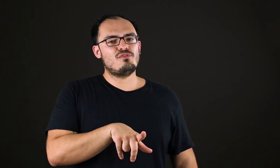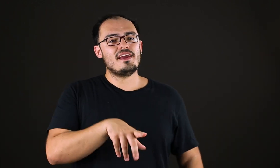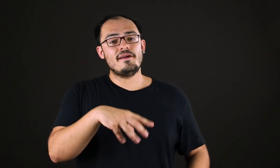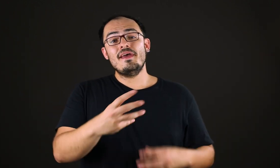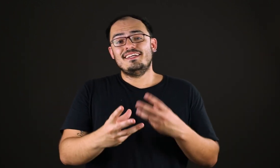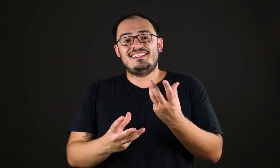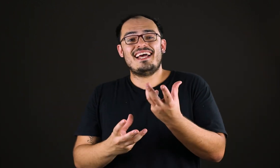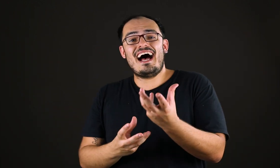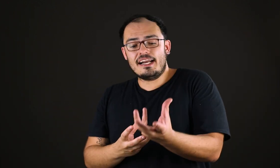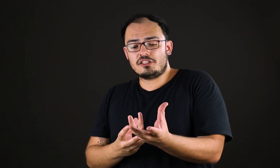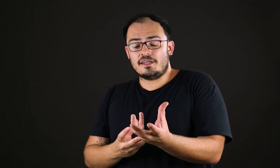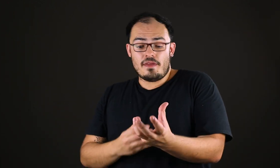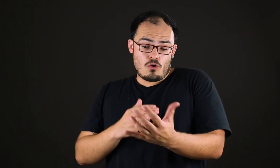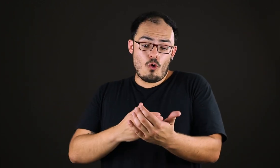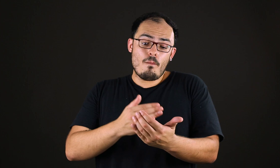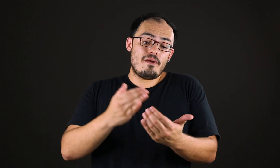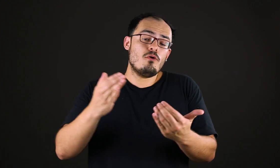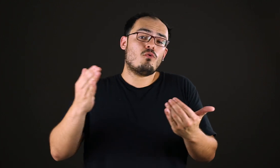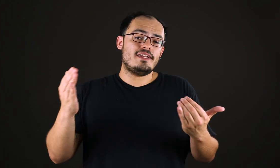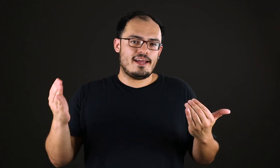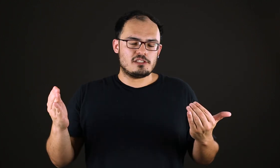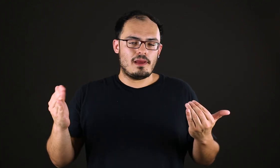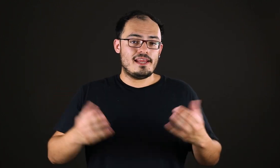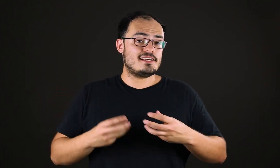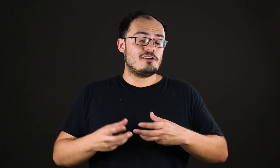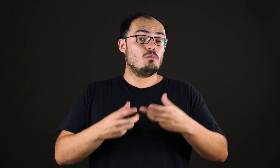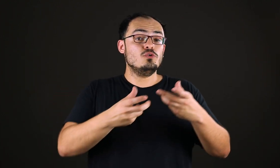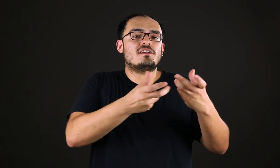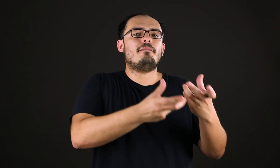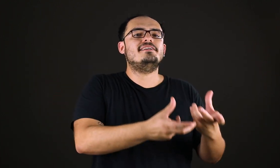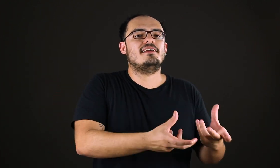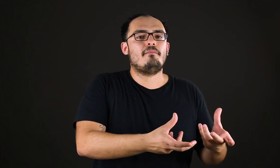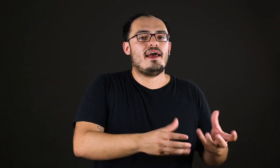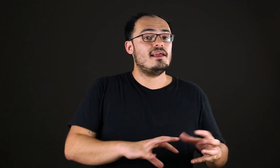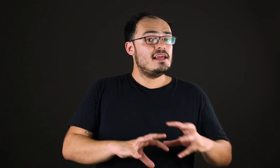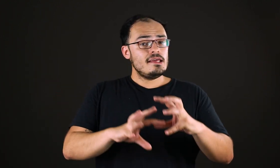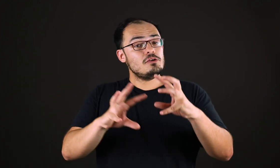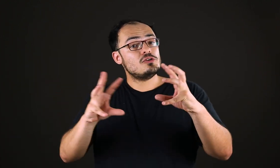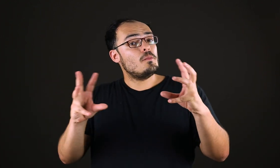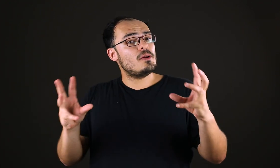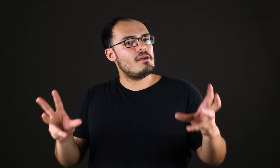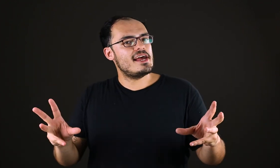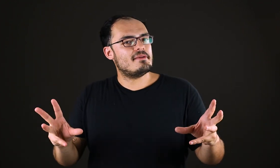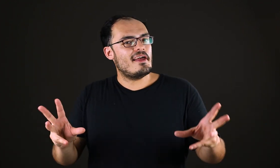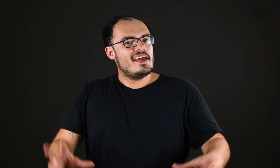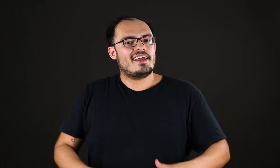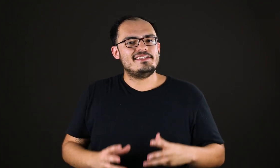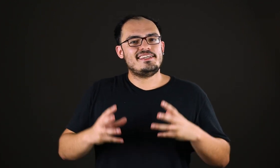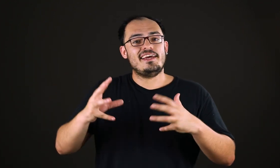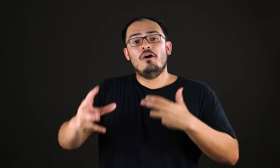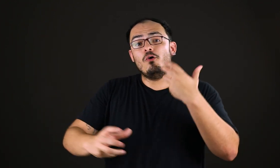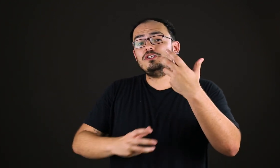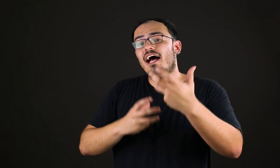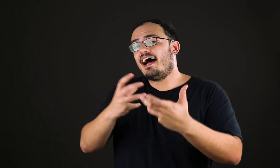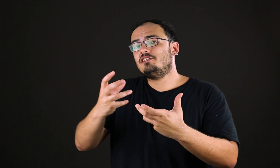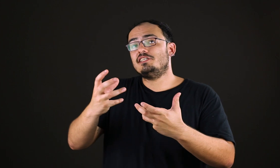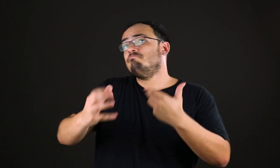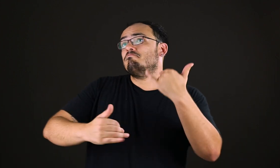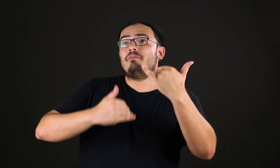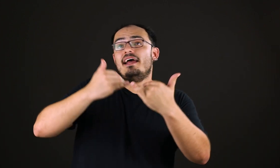Ferri, de que a arte rompeu com a ideia de beleza, ela não busca mais ser bela e isso é um problema. Quer dizer, hoje a arte, pra